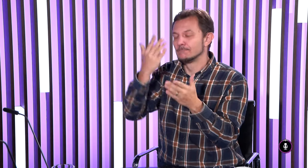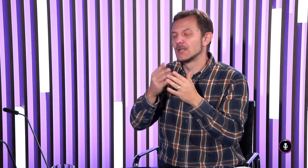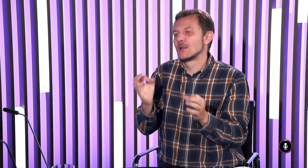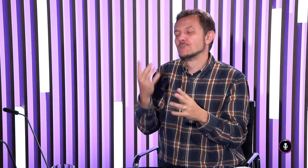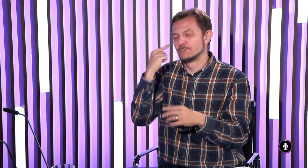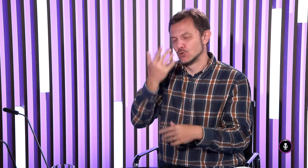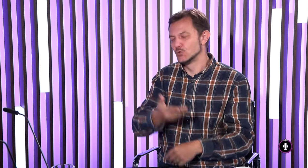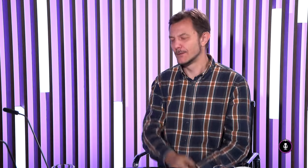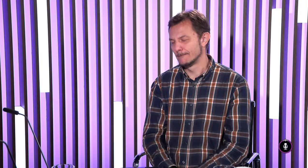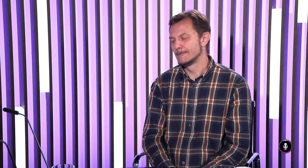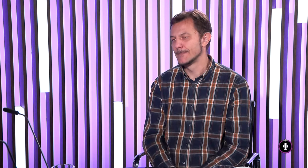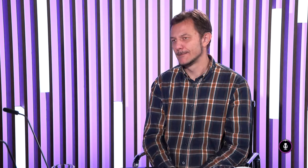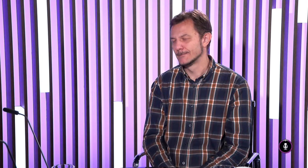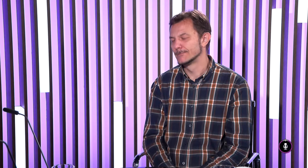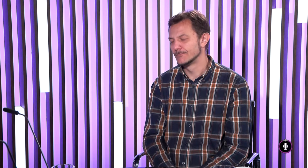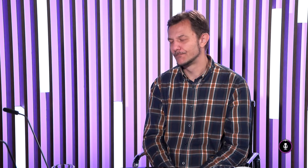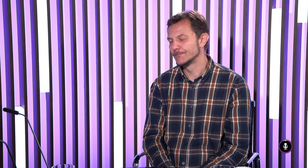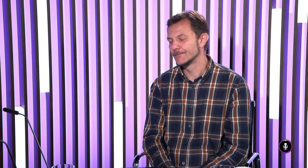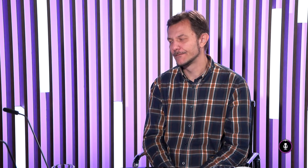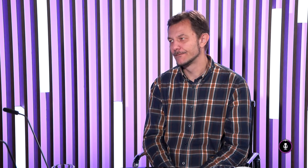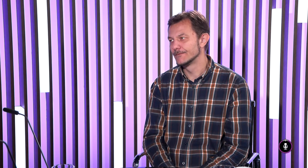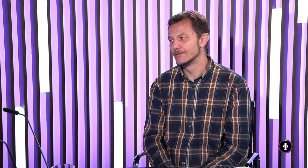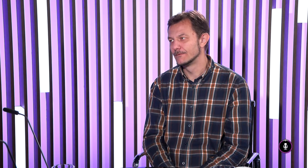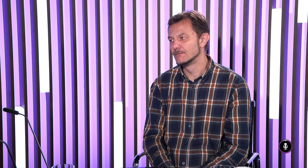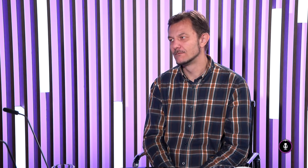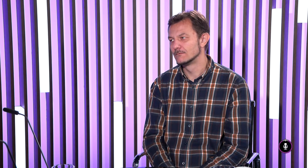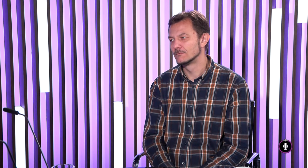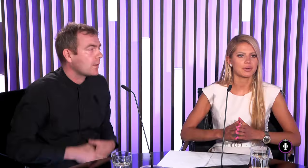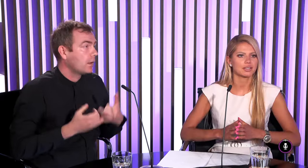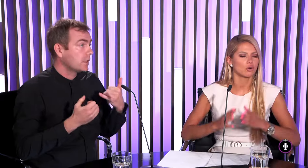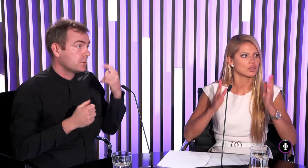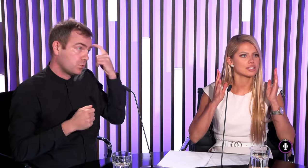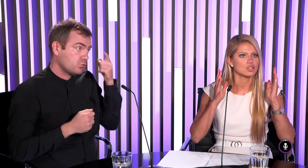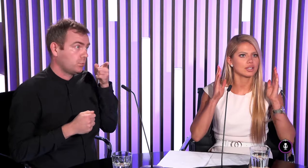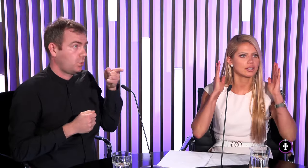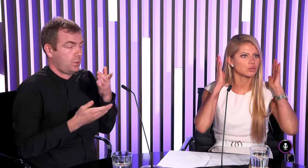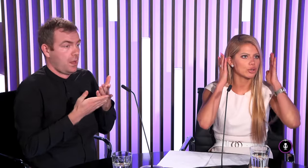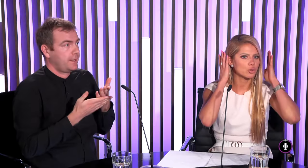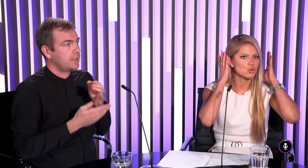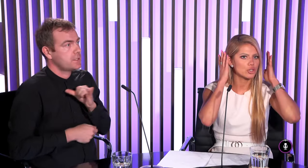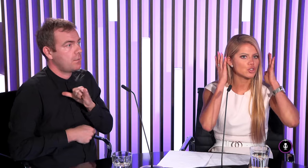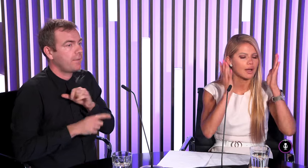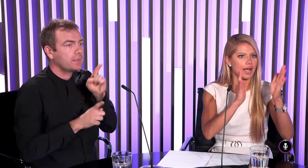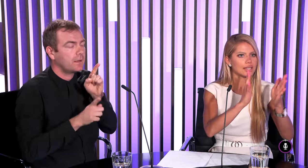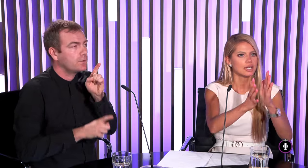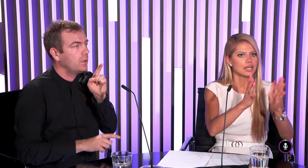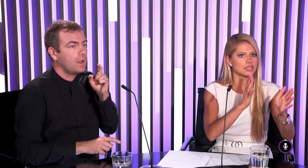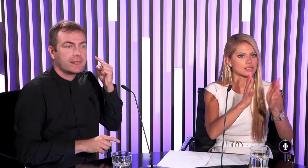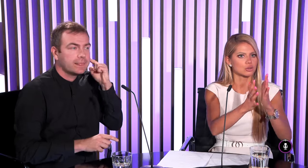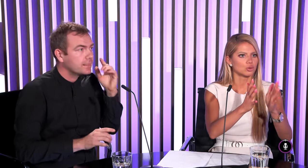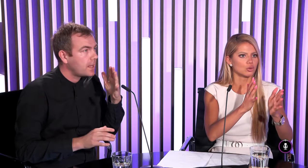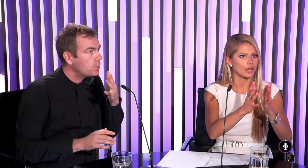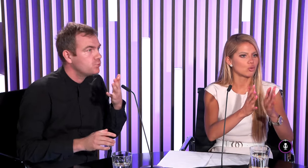odchádza tento signál od sluchového nervu a potom počuje ten človek. Napadá mi pritom, napríklad hovorí sa, že keď niekto nepočuje, že má aj